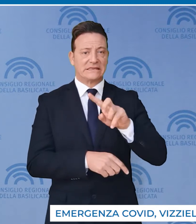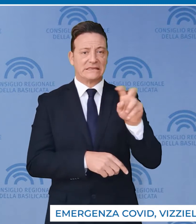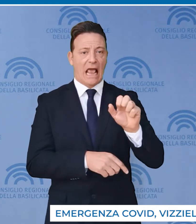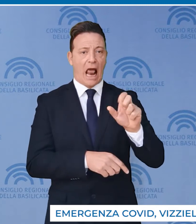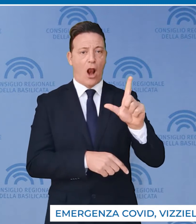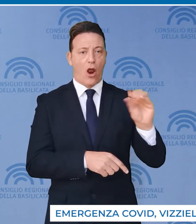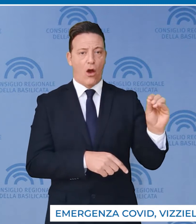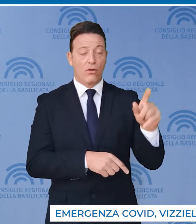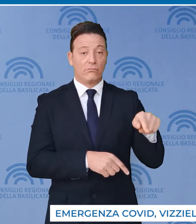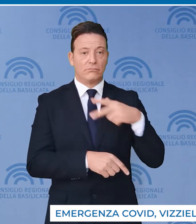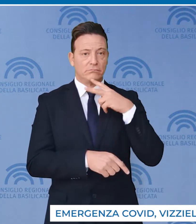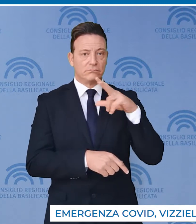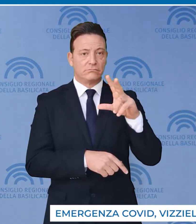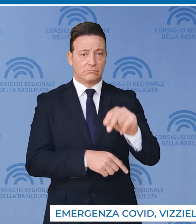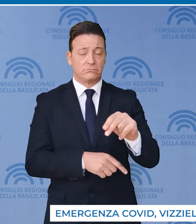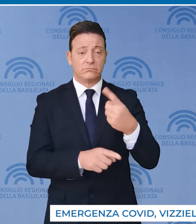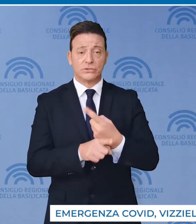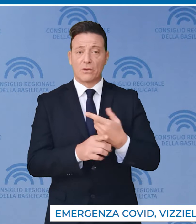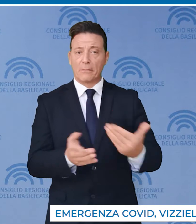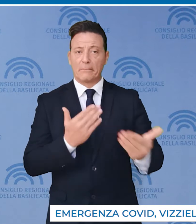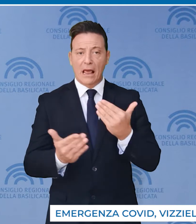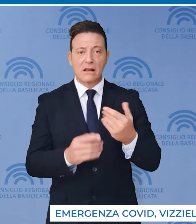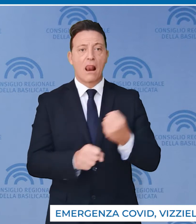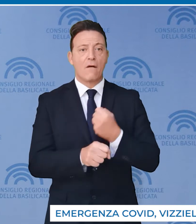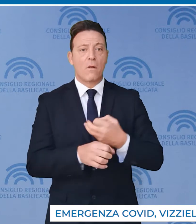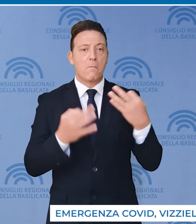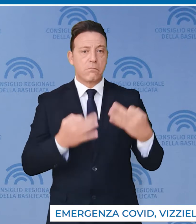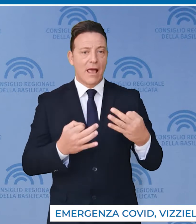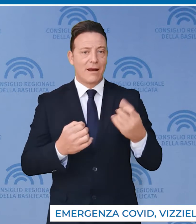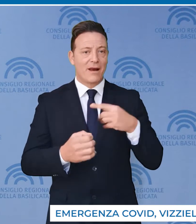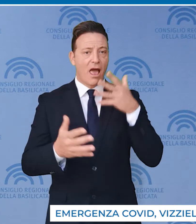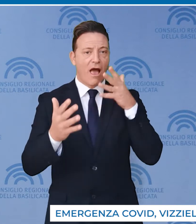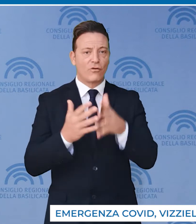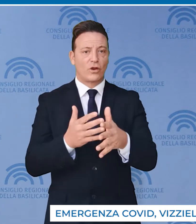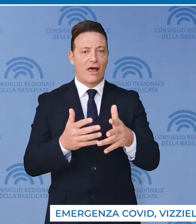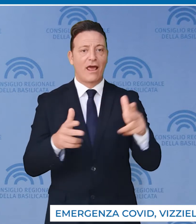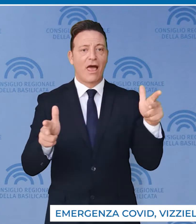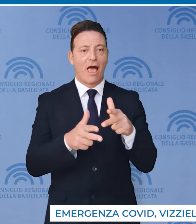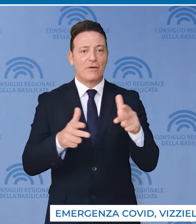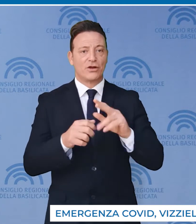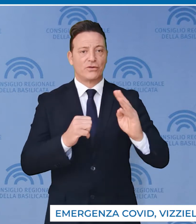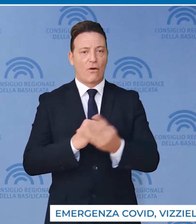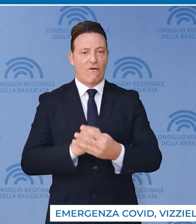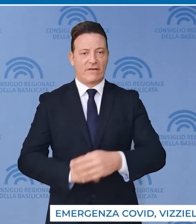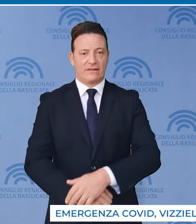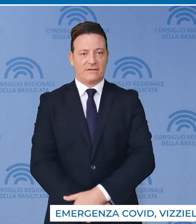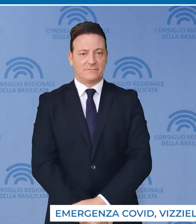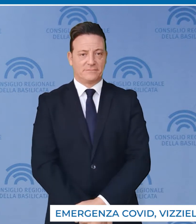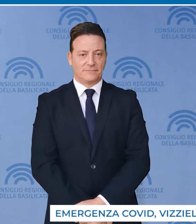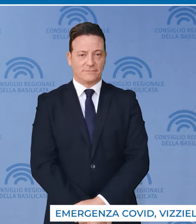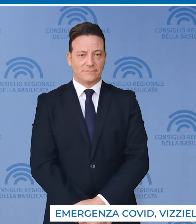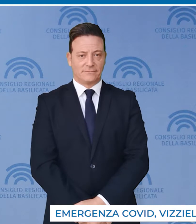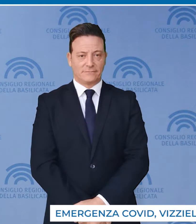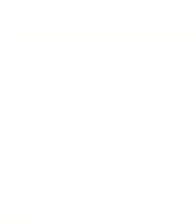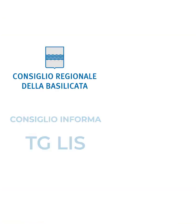'Italia Viziello per il quale occorre fare presto e bene per fronteggiare l'emergenza